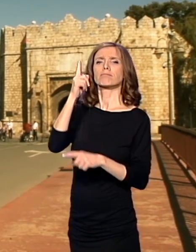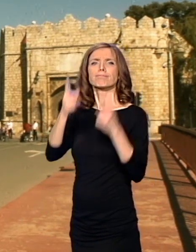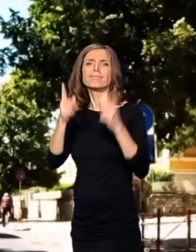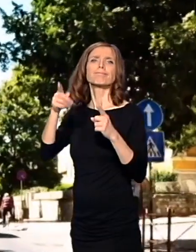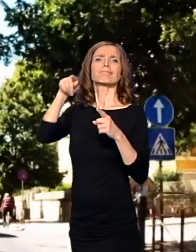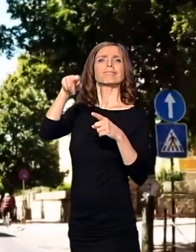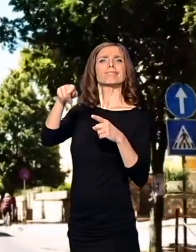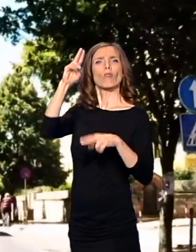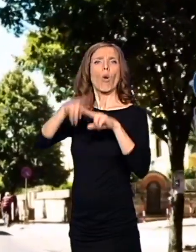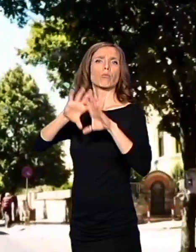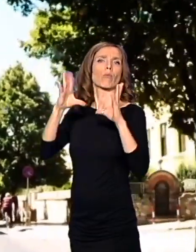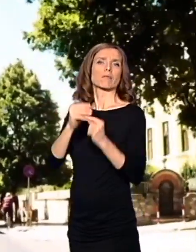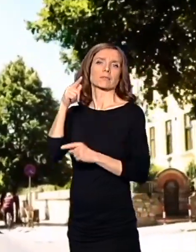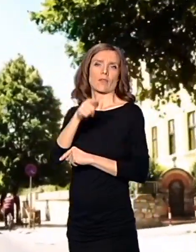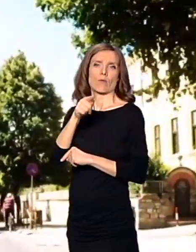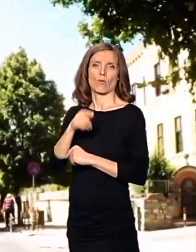vlast.